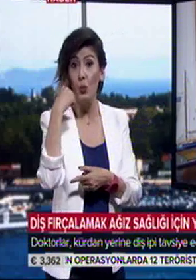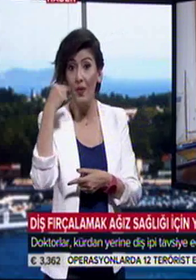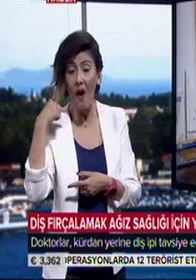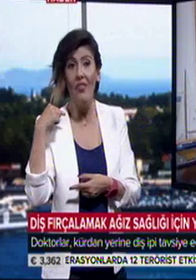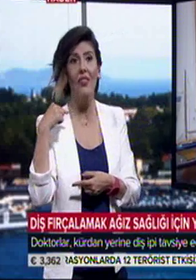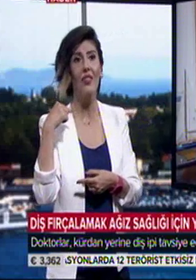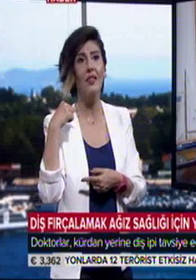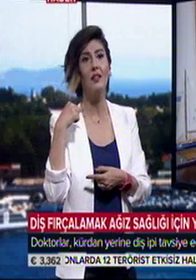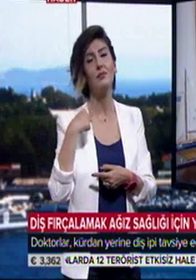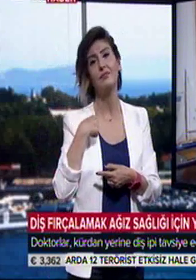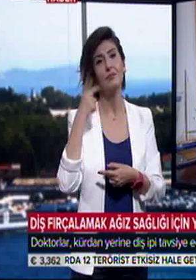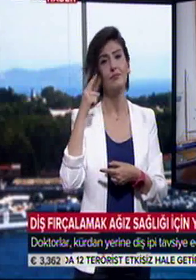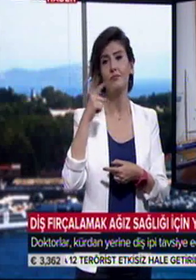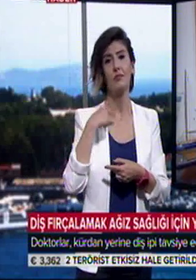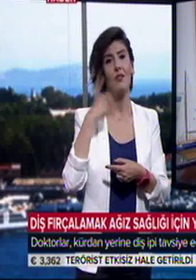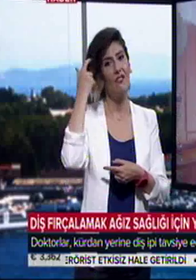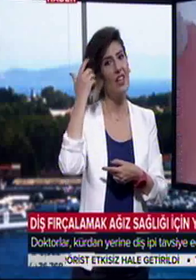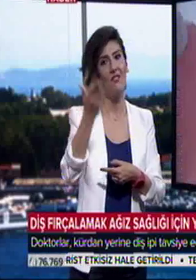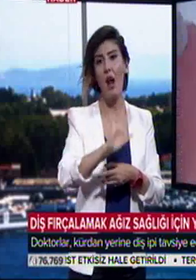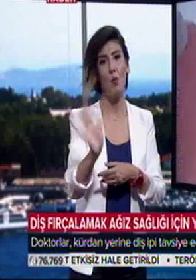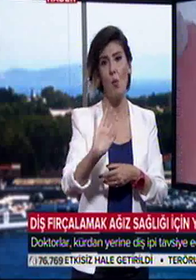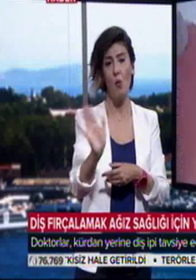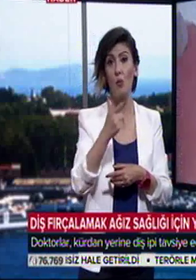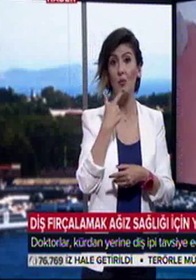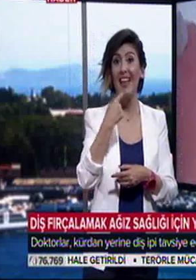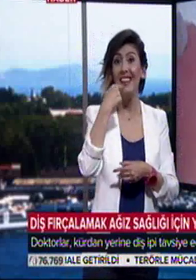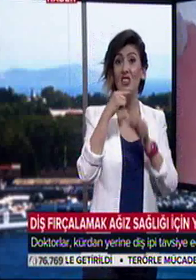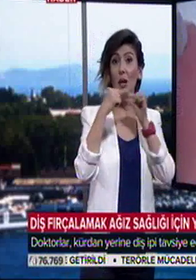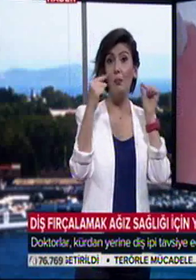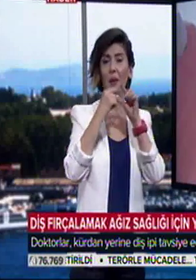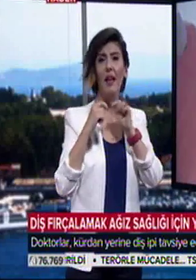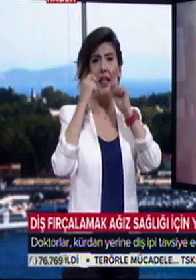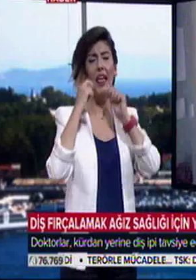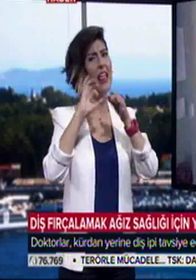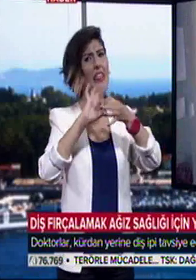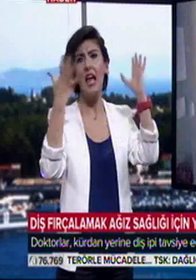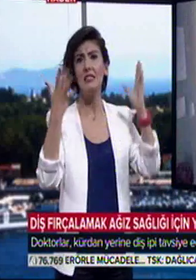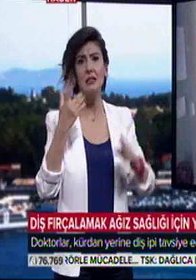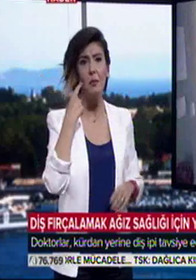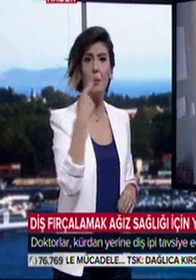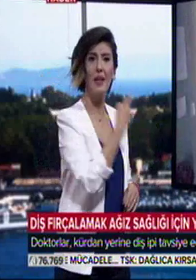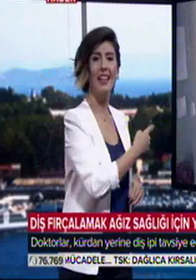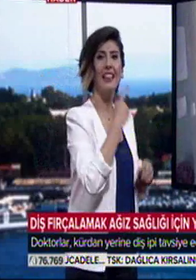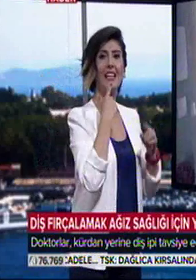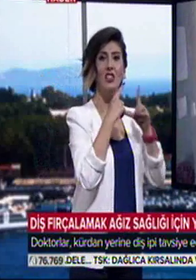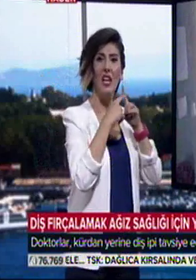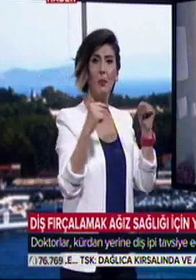önermiyoruz. Kesinlikle önermiyoruz. Peki diş ipi kullanımı nasıl olmalı? Diş ipi diş kontağına yerleştirilir.